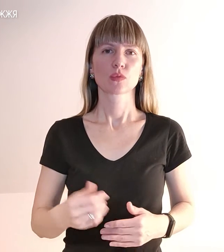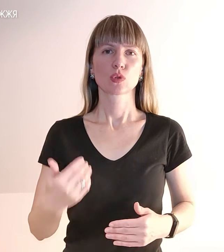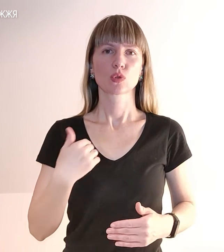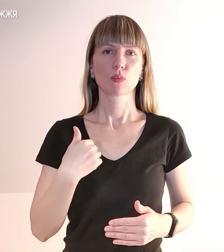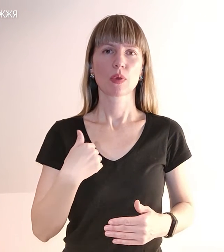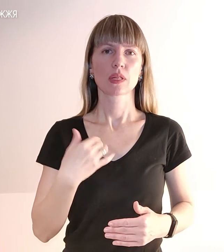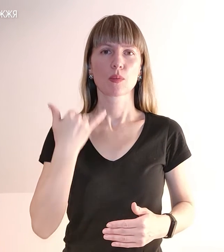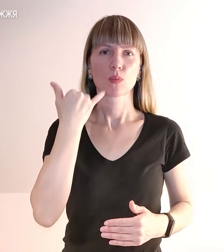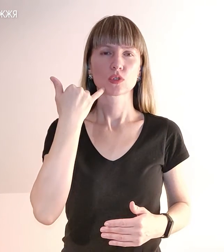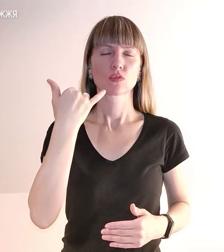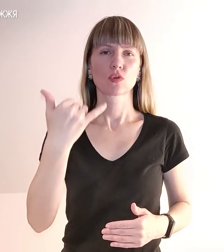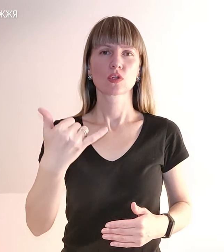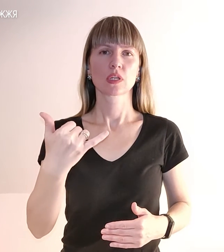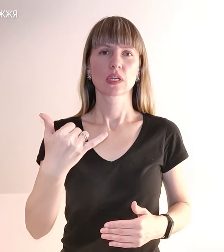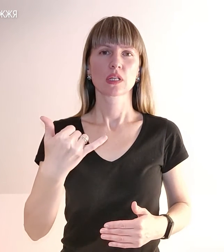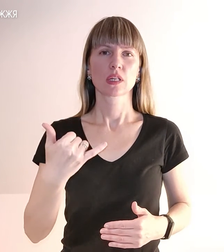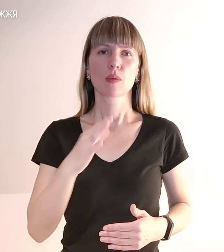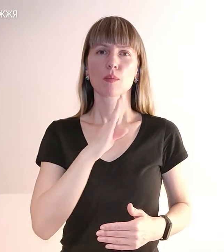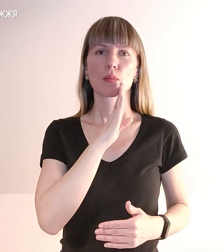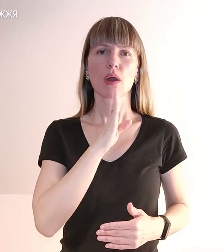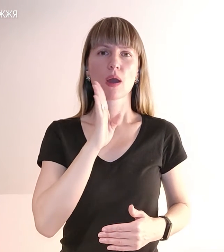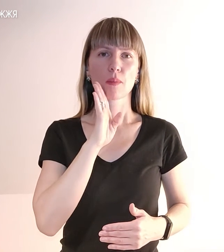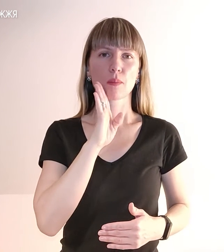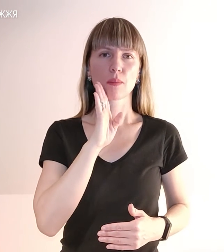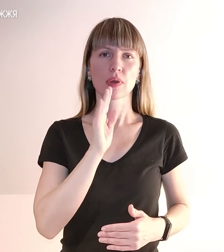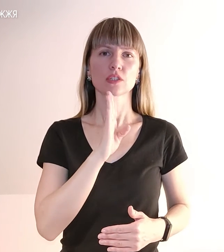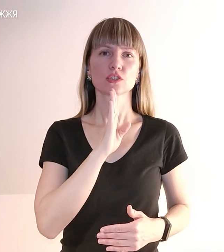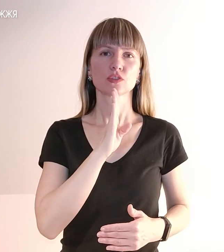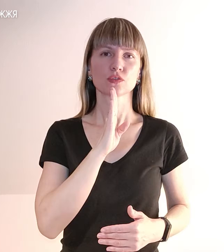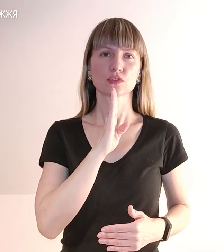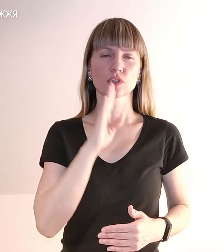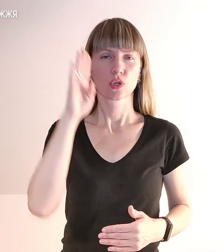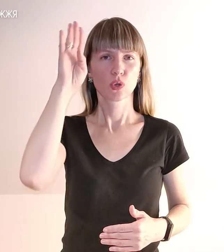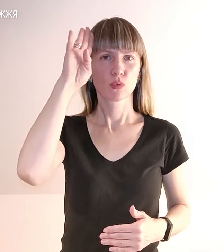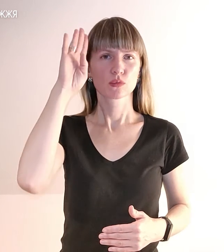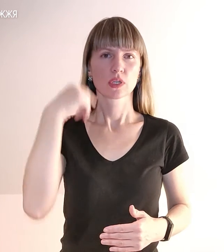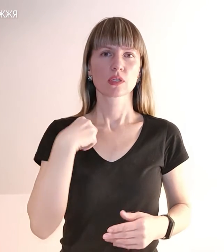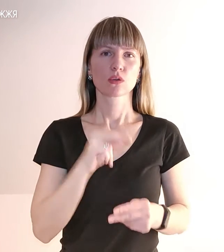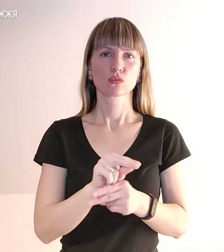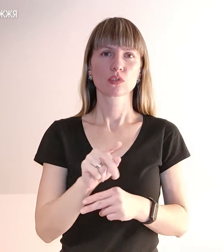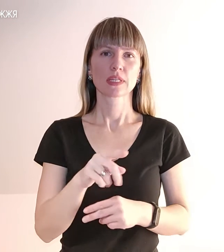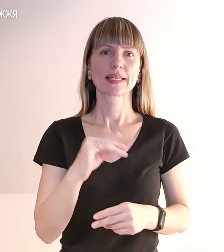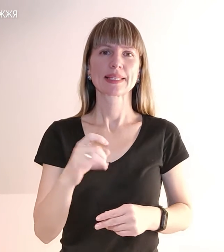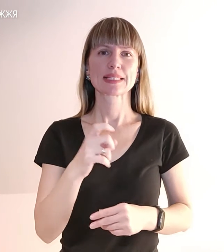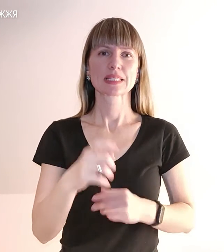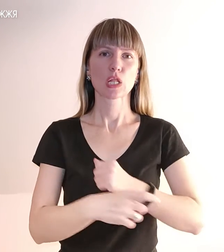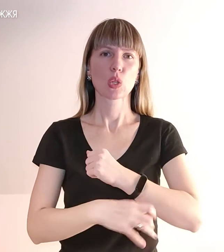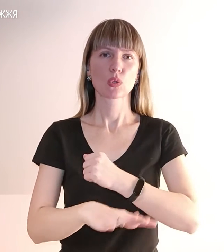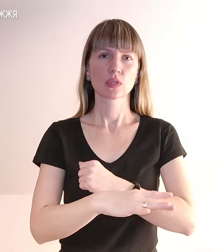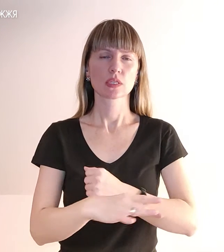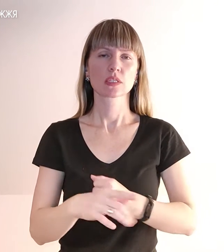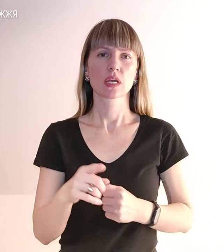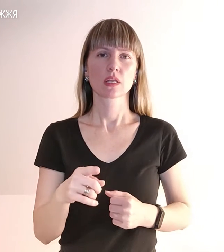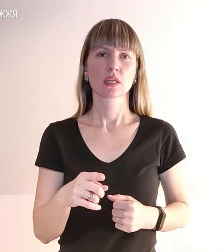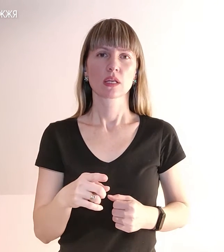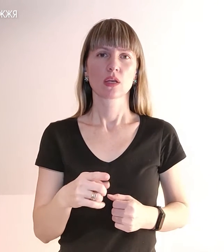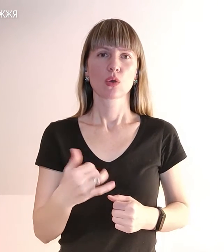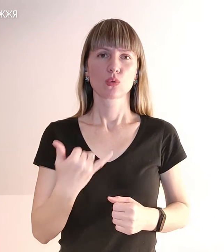подзвонила мама, дівчина, хлопчика я займаюся, вона із Донецька. І вони спитали, ну у нас буде заняття?